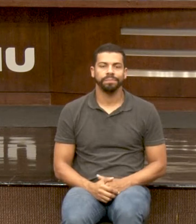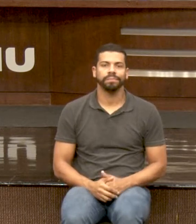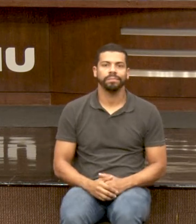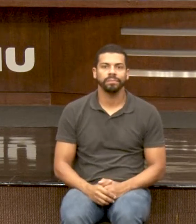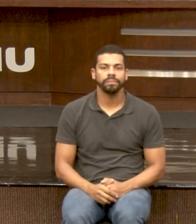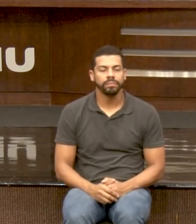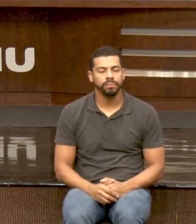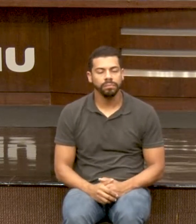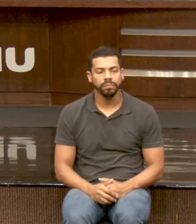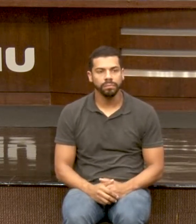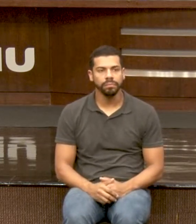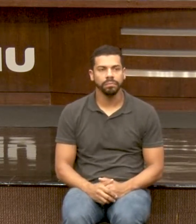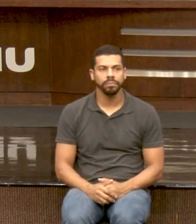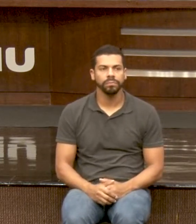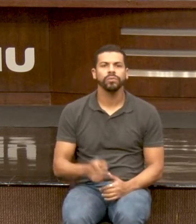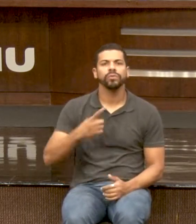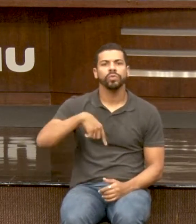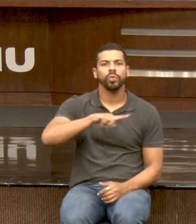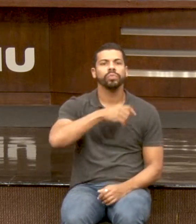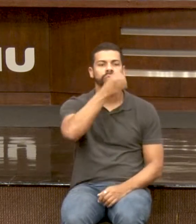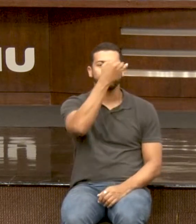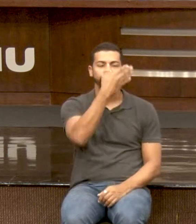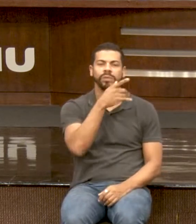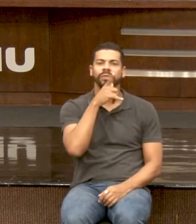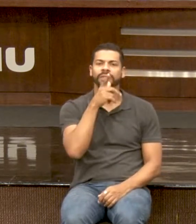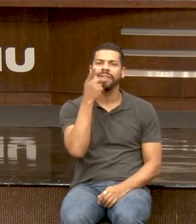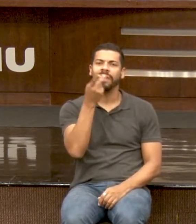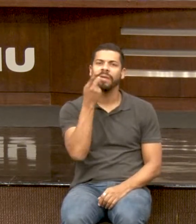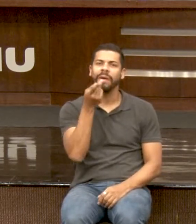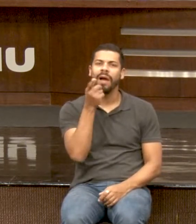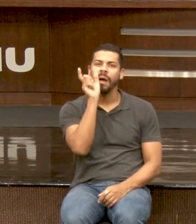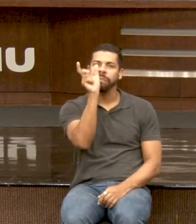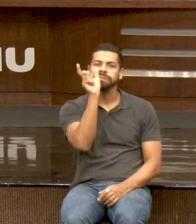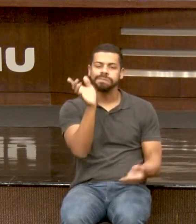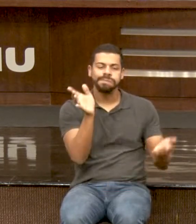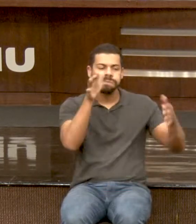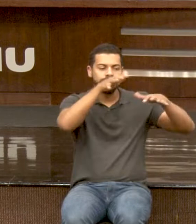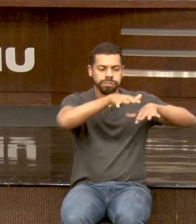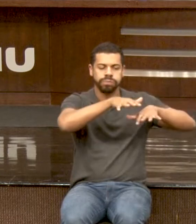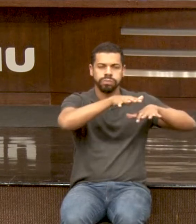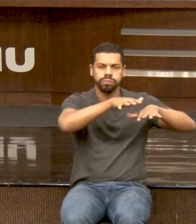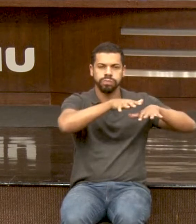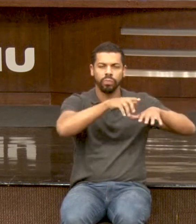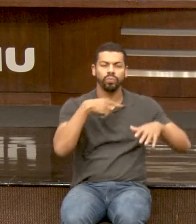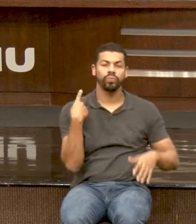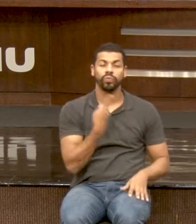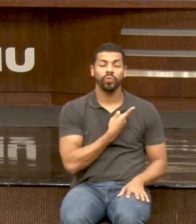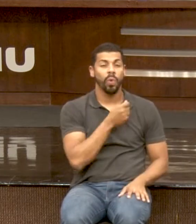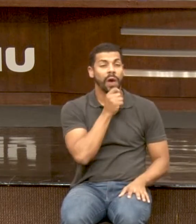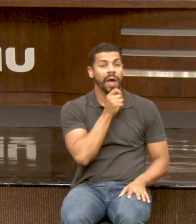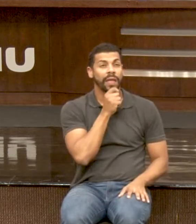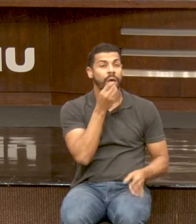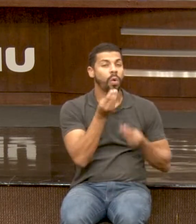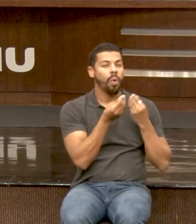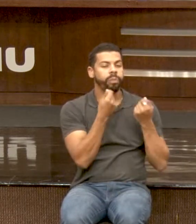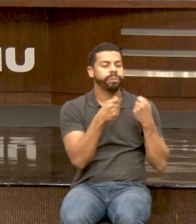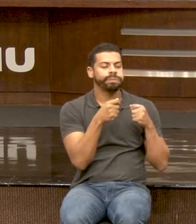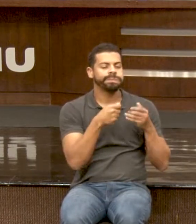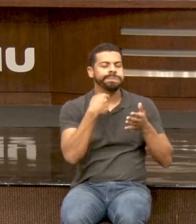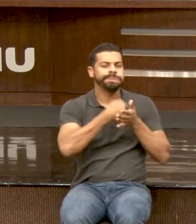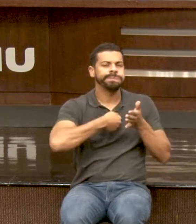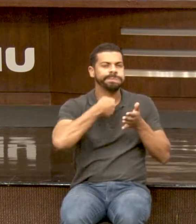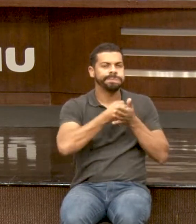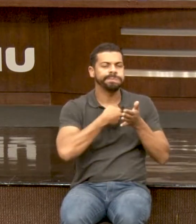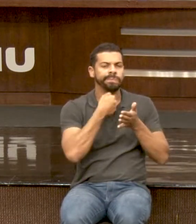Então, a gente está falando tanto de inclusão. E o que a gente ainda precisa combater é a